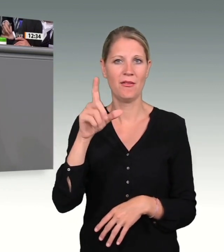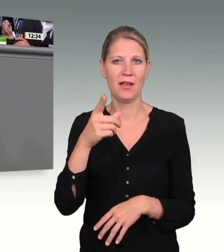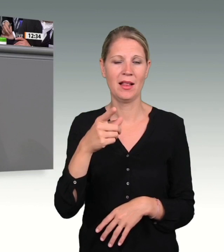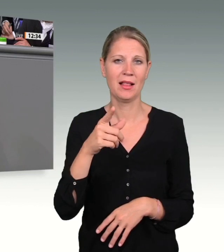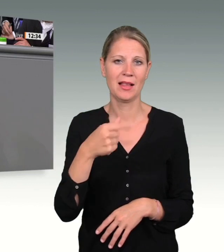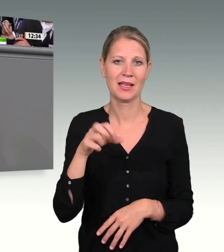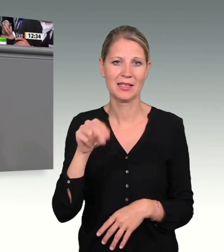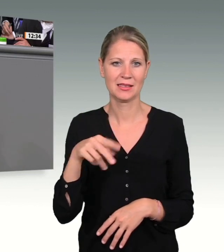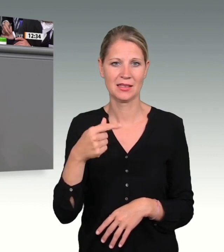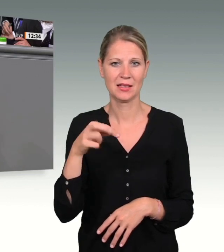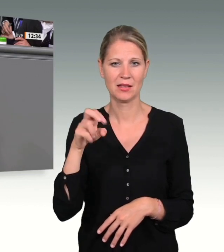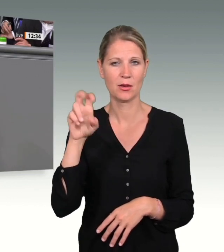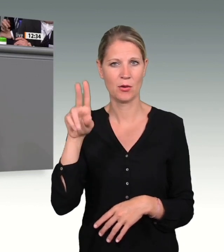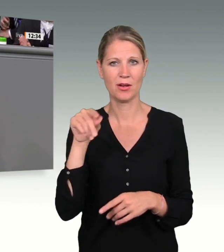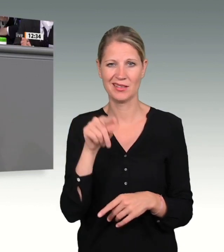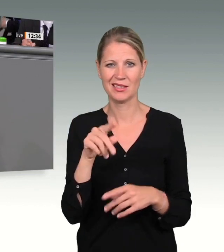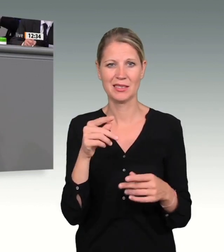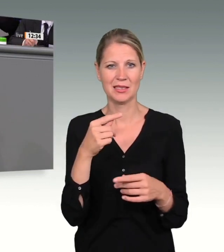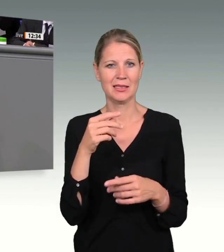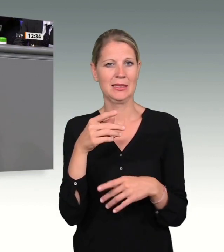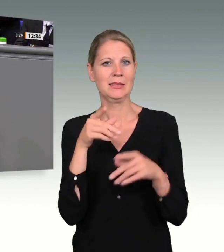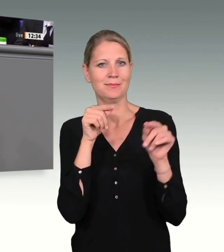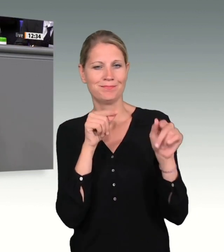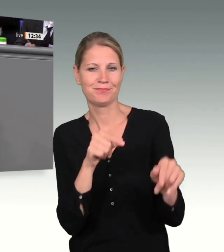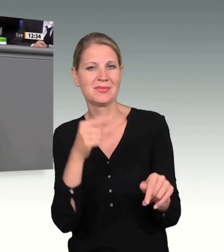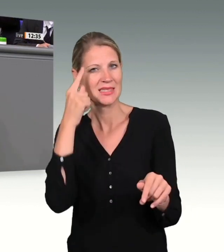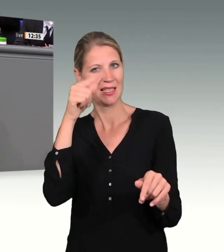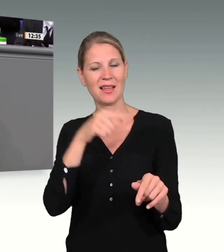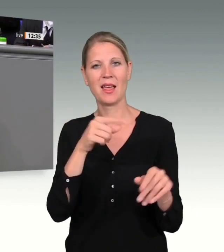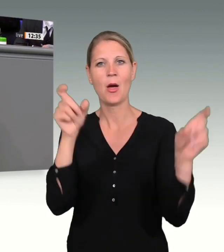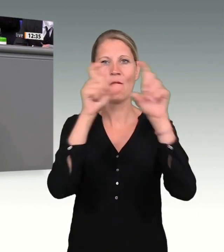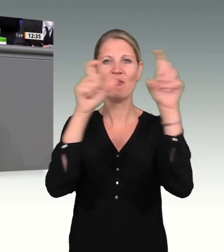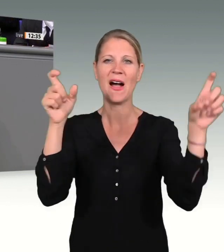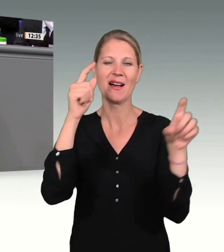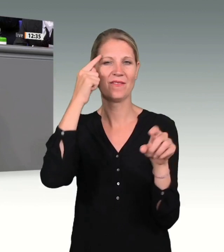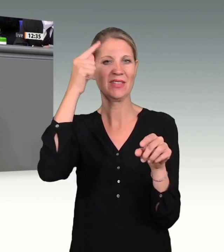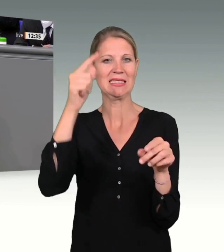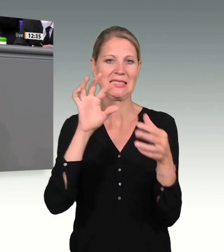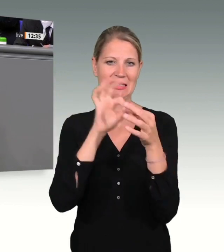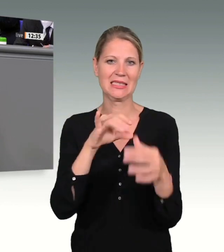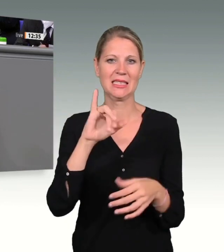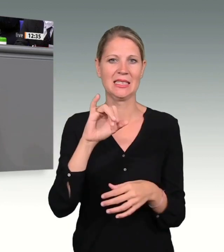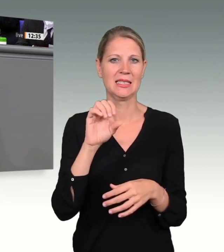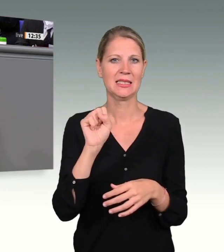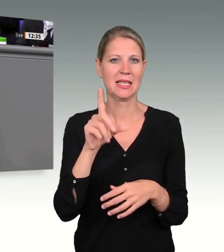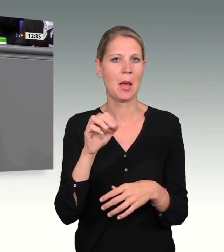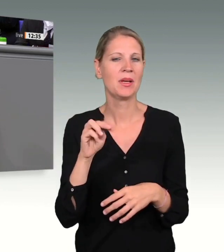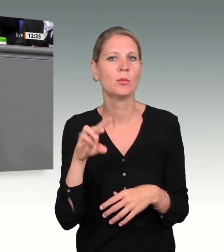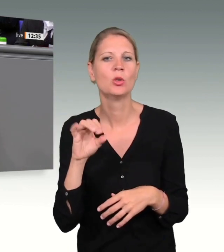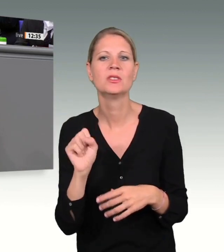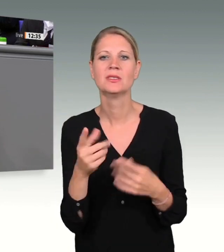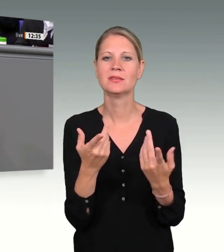dass das Fachwissen in Deutschland sehr unterschiedlich verteilt ist und dass es ein ganz klarer Fehler war. Oder dass man Chats des